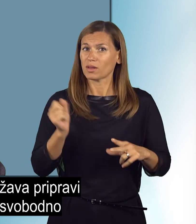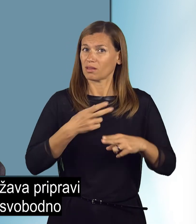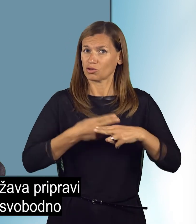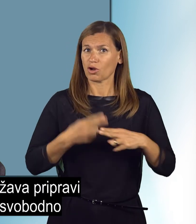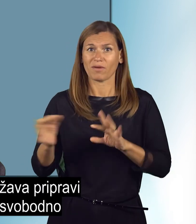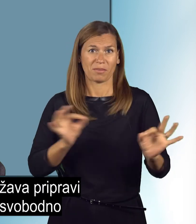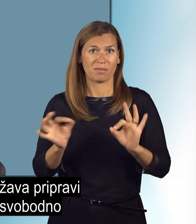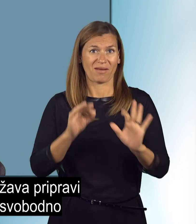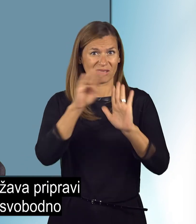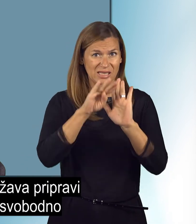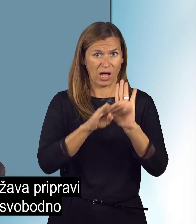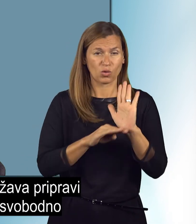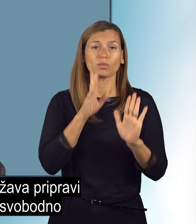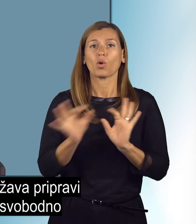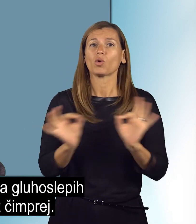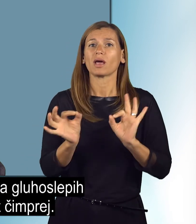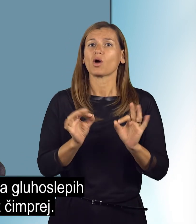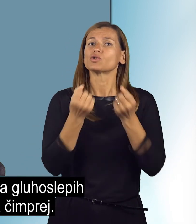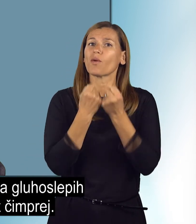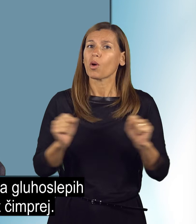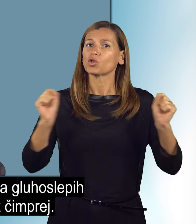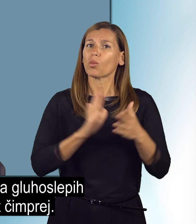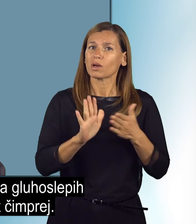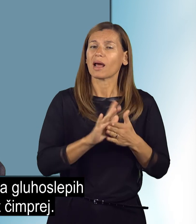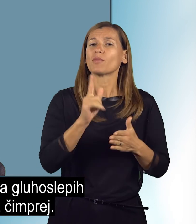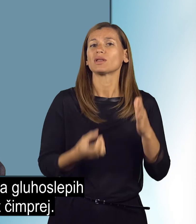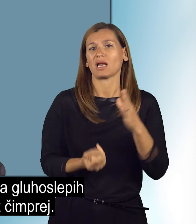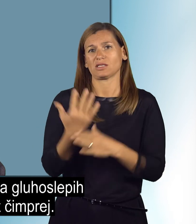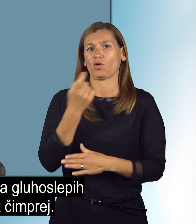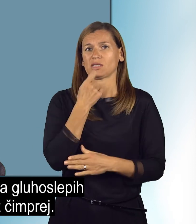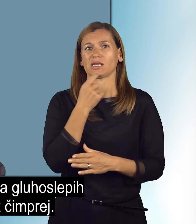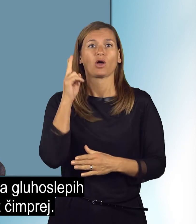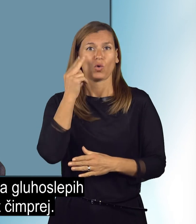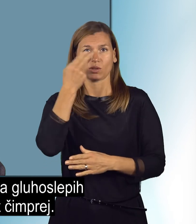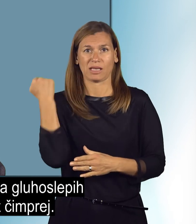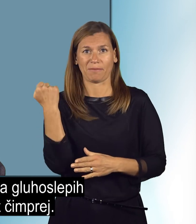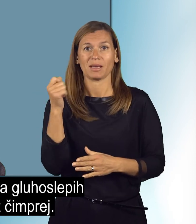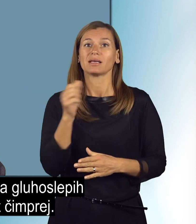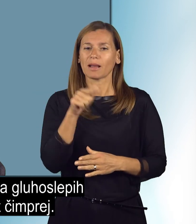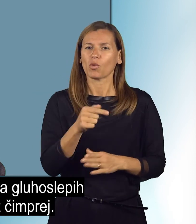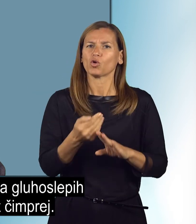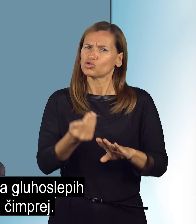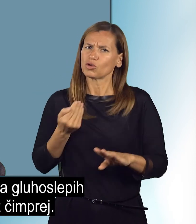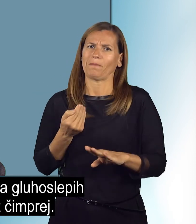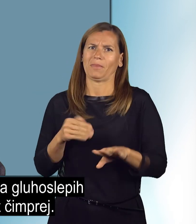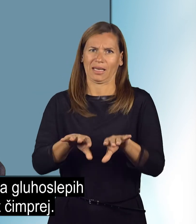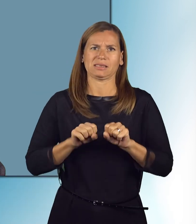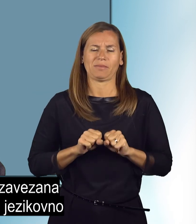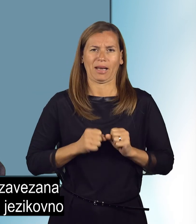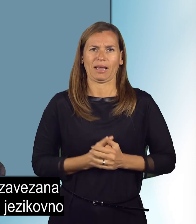pripravi zakon, ki bo urejal svobodno uporabo in razvoj jezika gluhoslepih in da bo ta sprejeti čimprej.